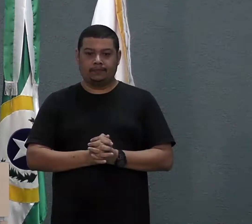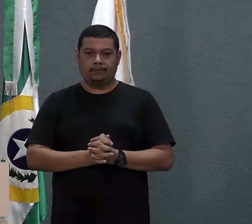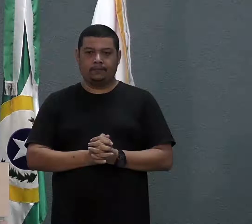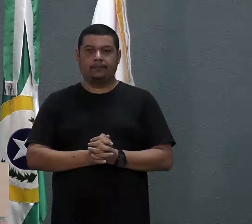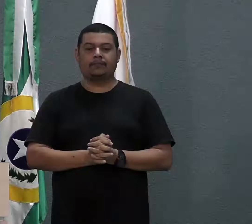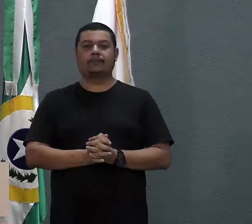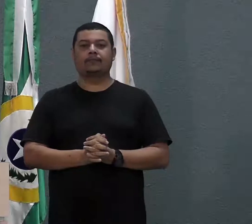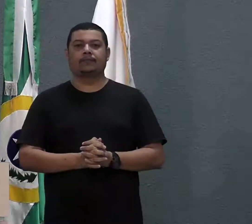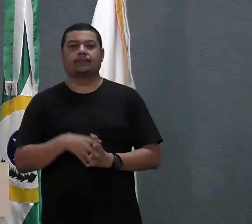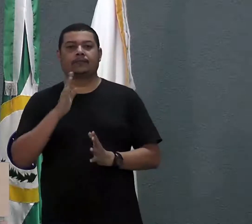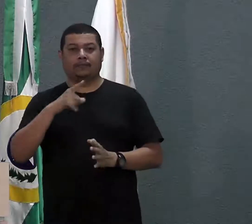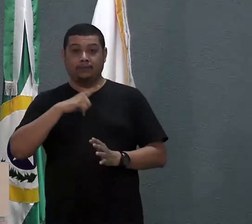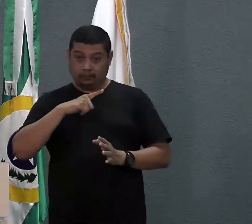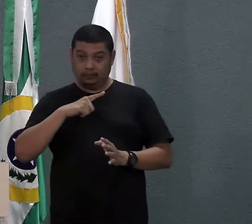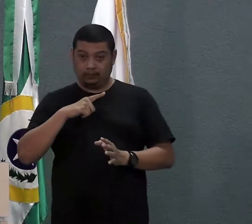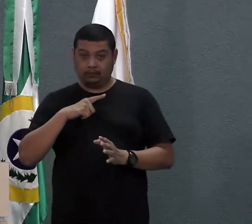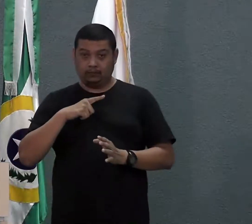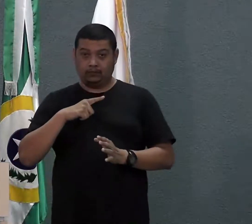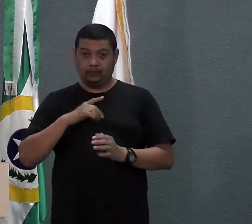pais dos alunos da escola